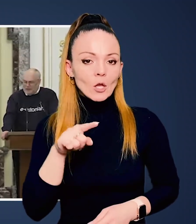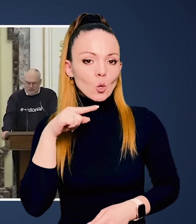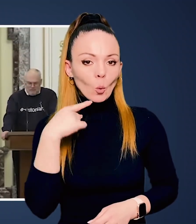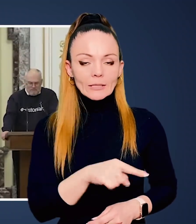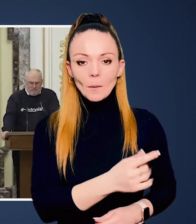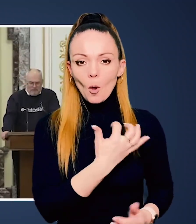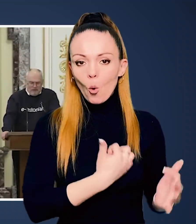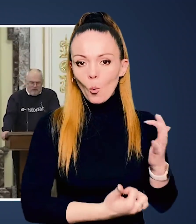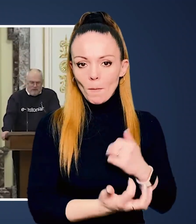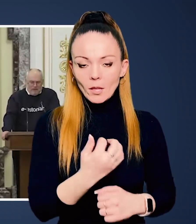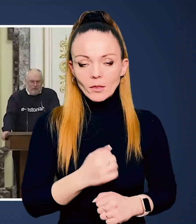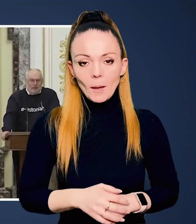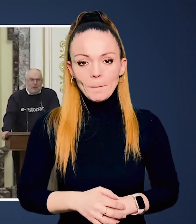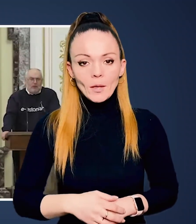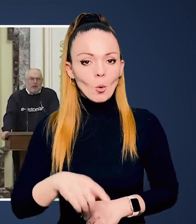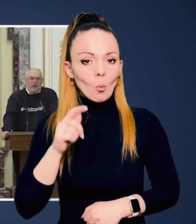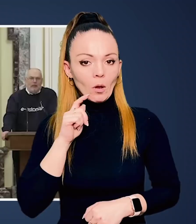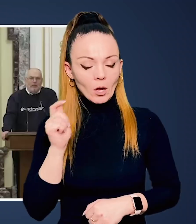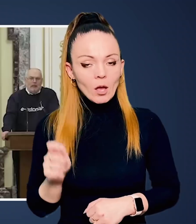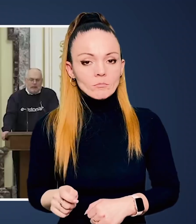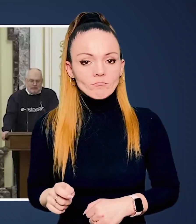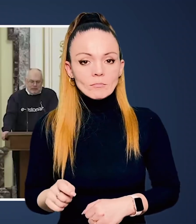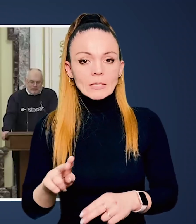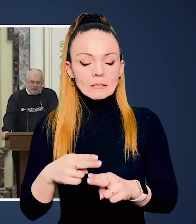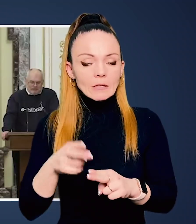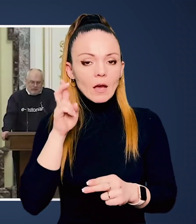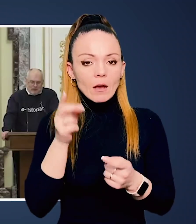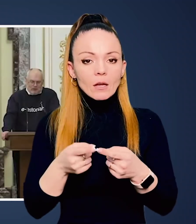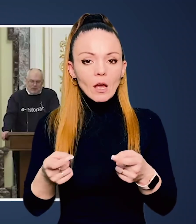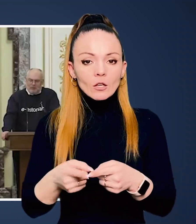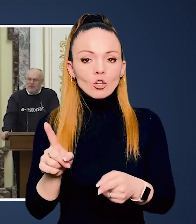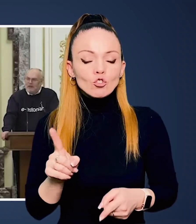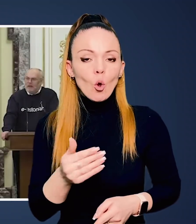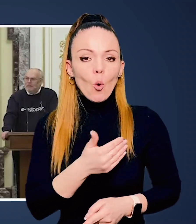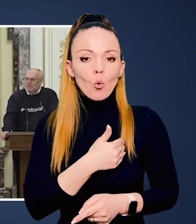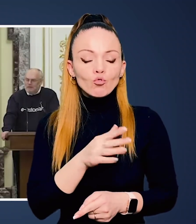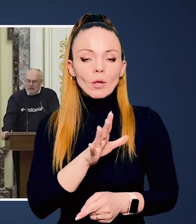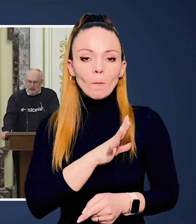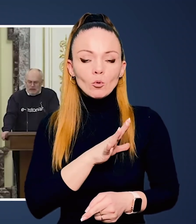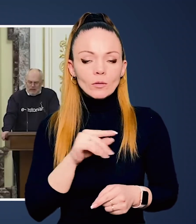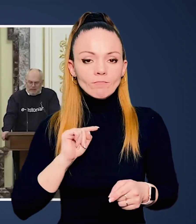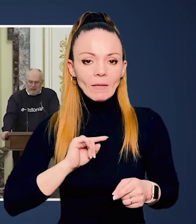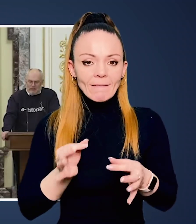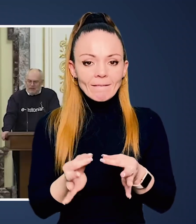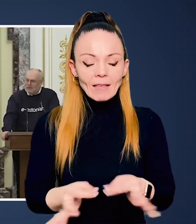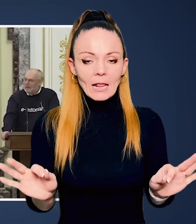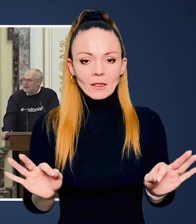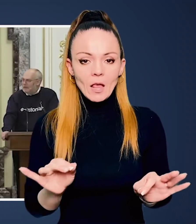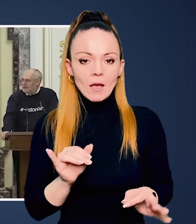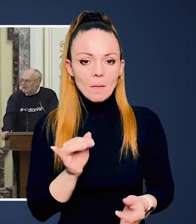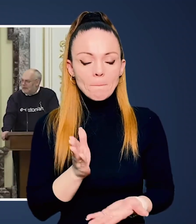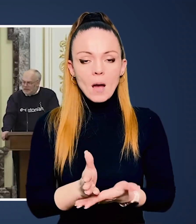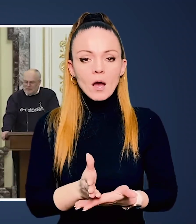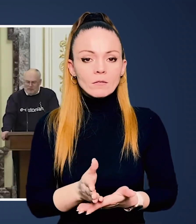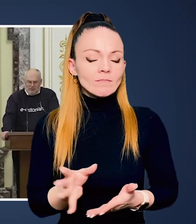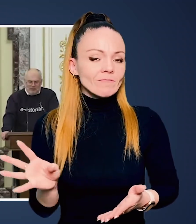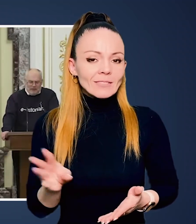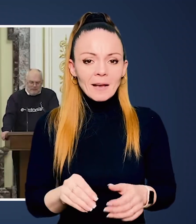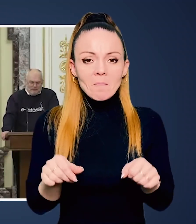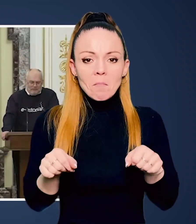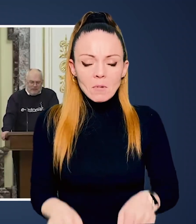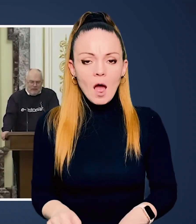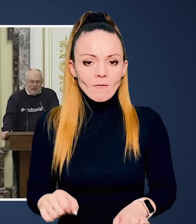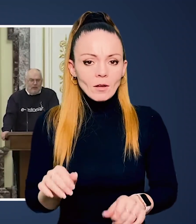у боротьбі з російськими окупантами. Україна – це країна, що хоче бути вільна